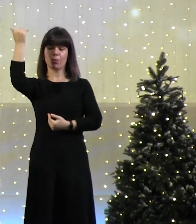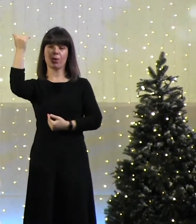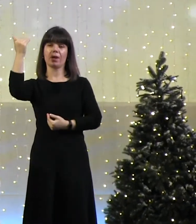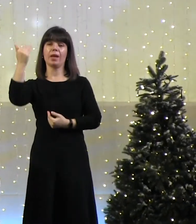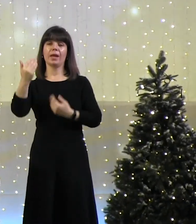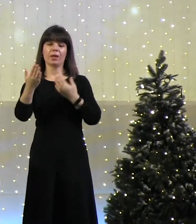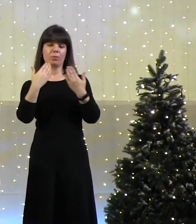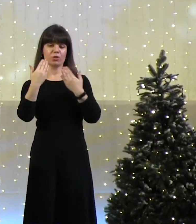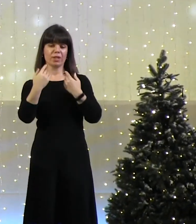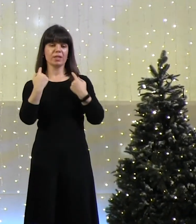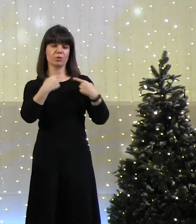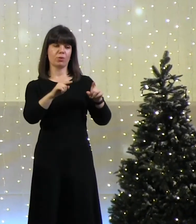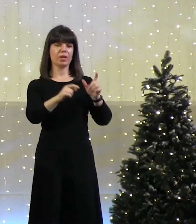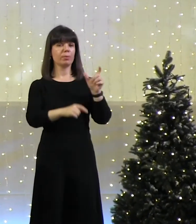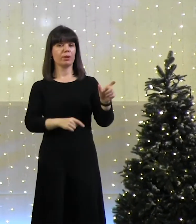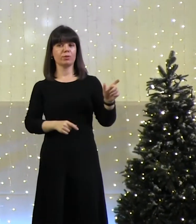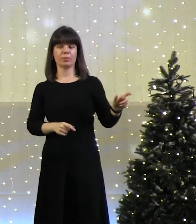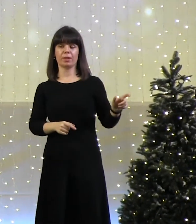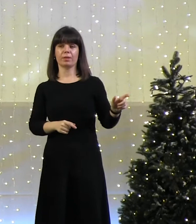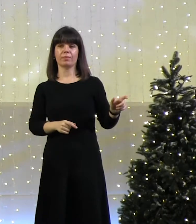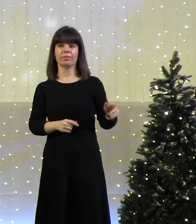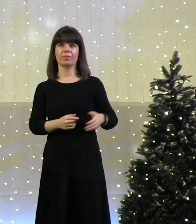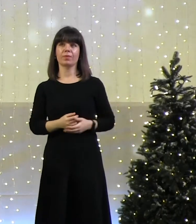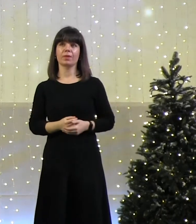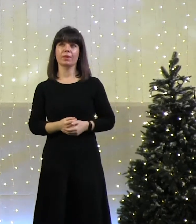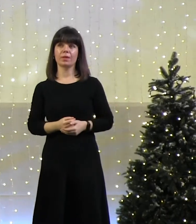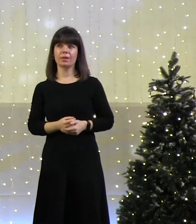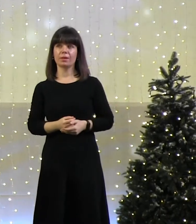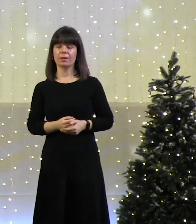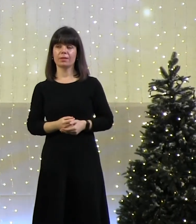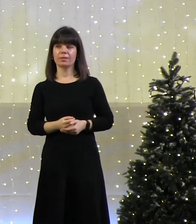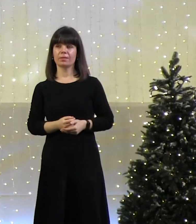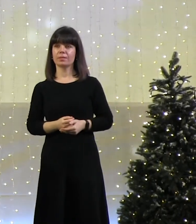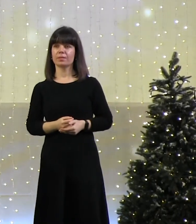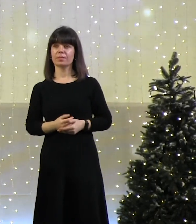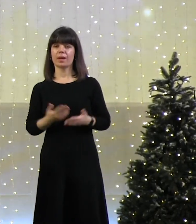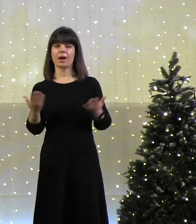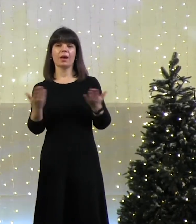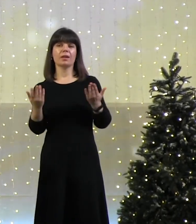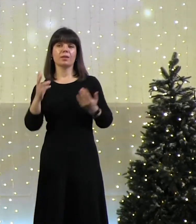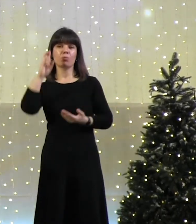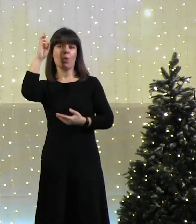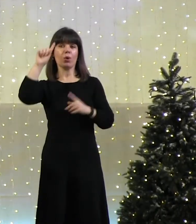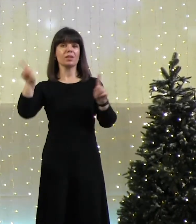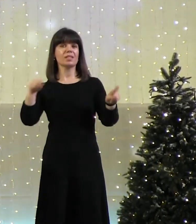предназначение. Каким Бог сотворил человека?